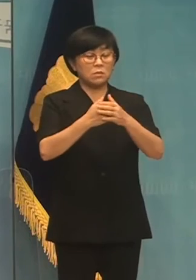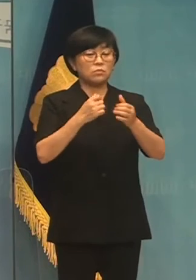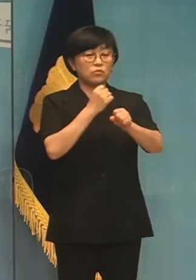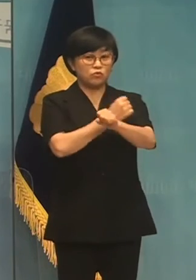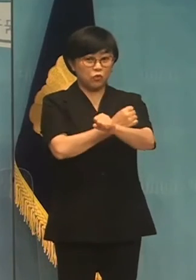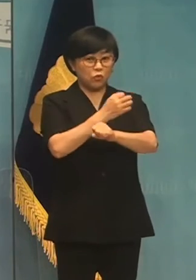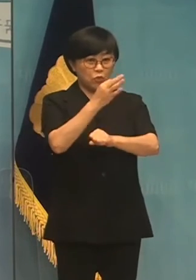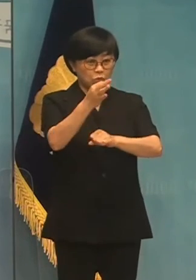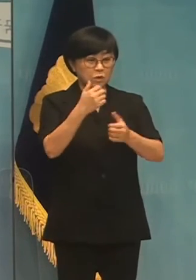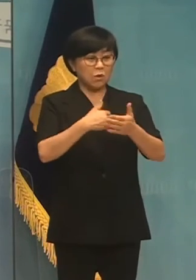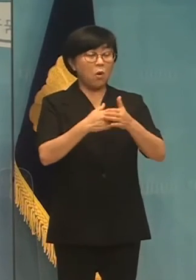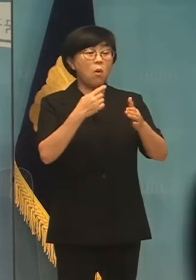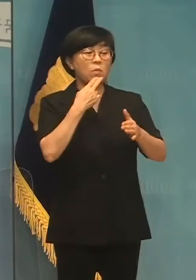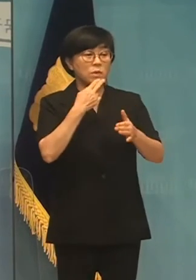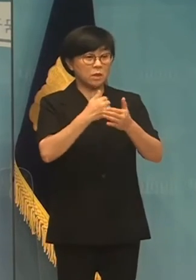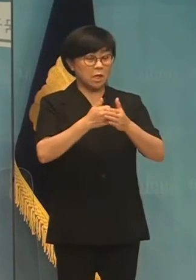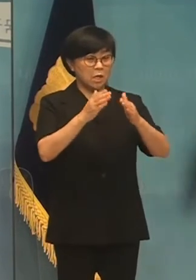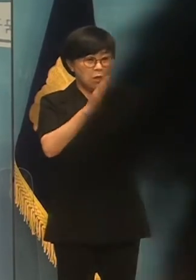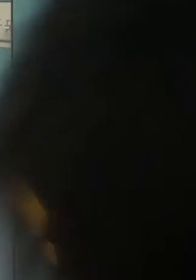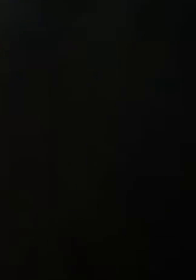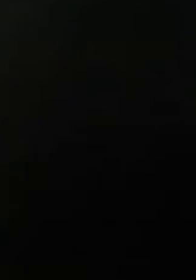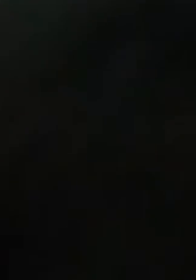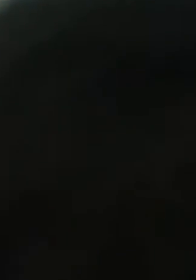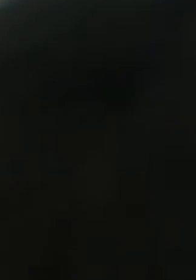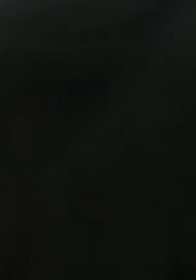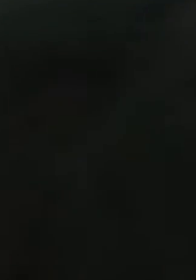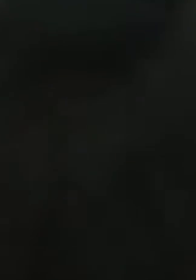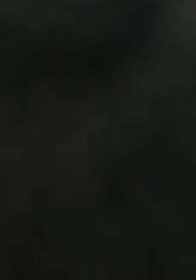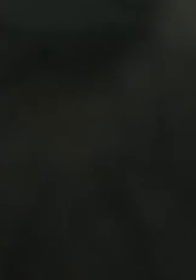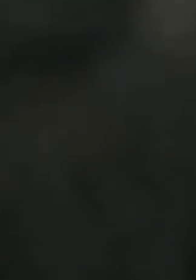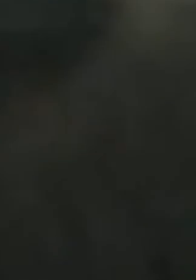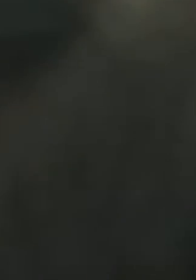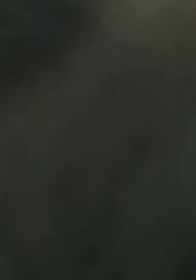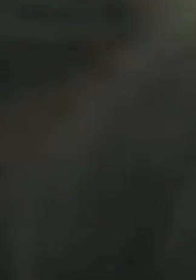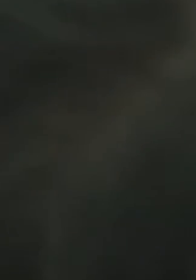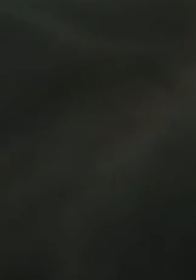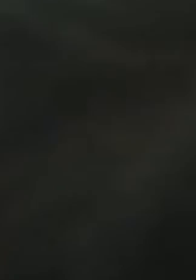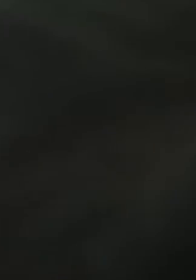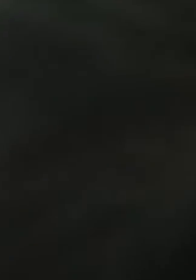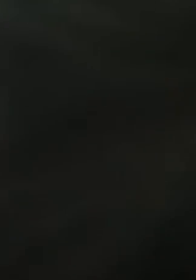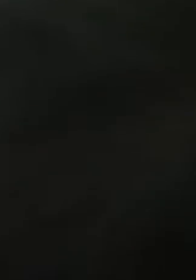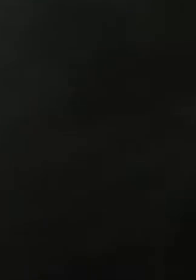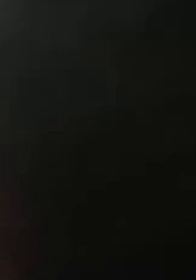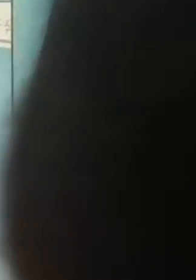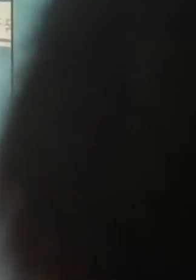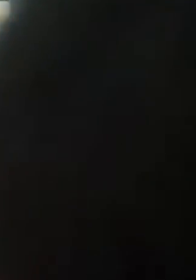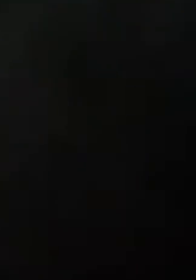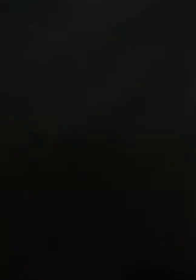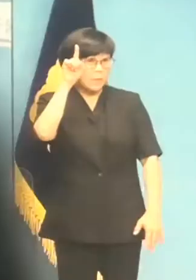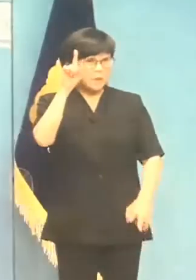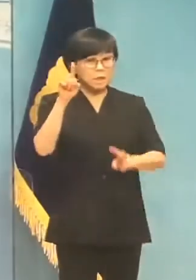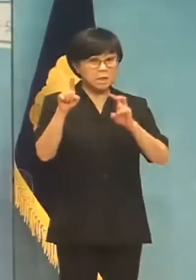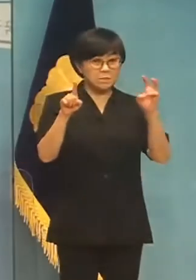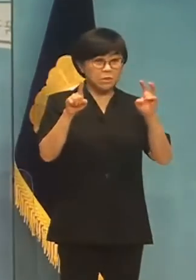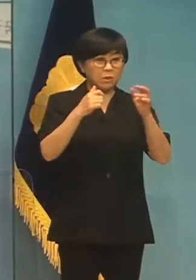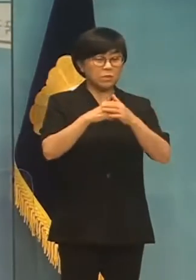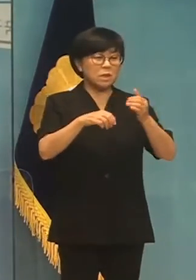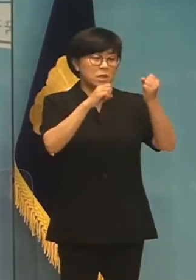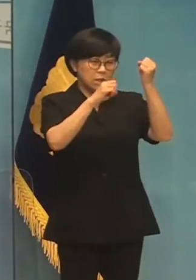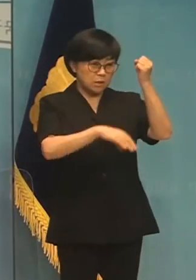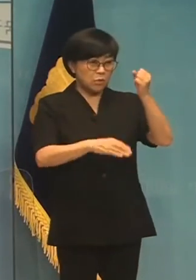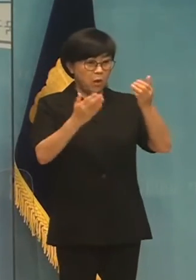이재명 후보의 공력과 인맥 상통하는 내용입니다. 100점 만점의 20점 수준의